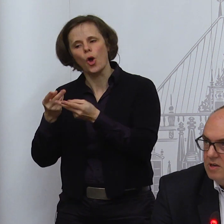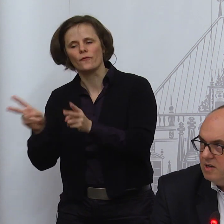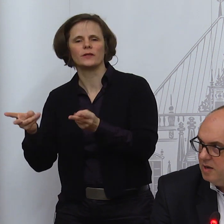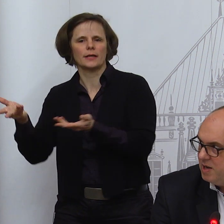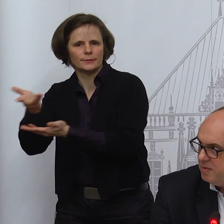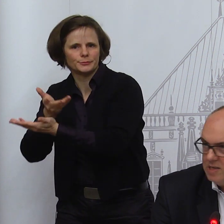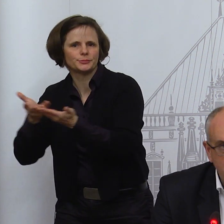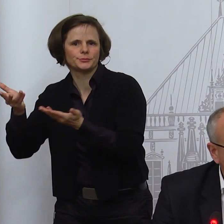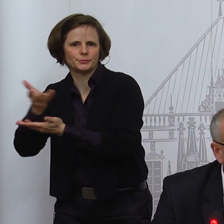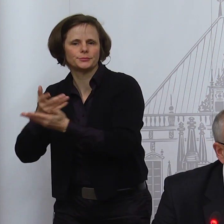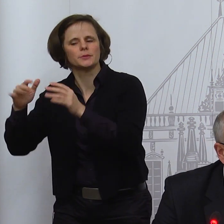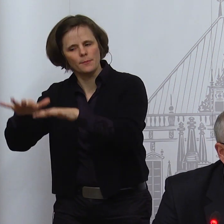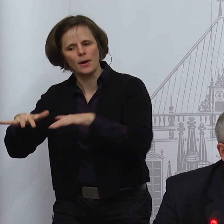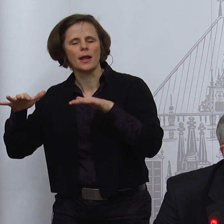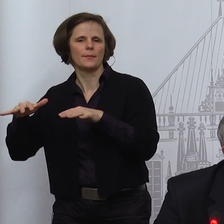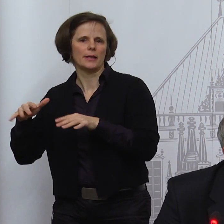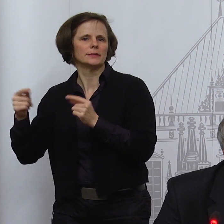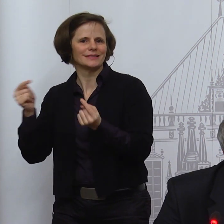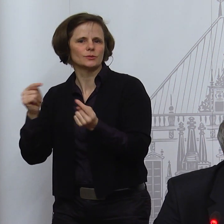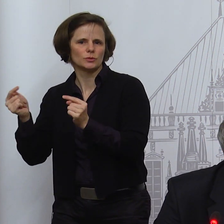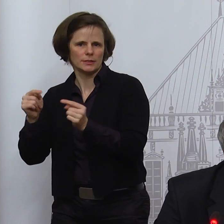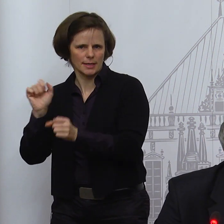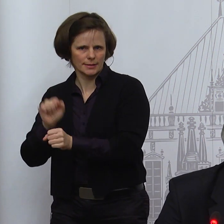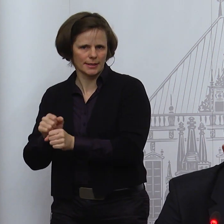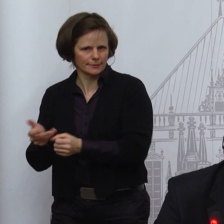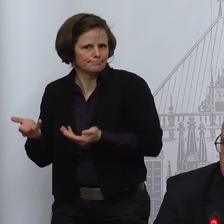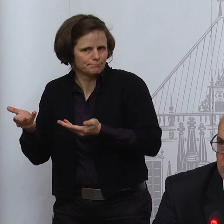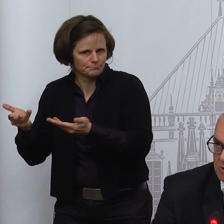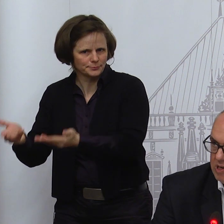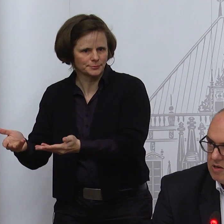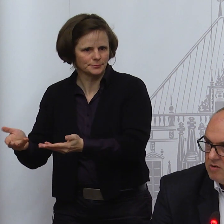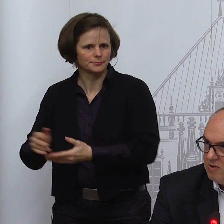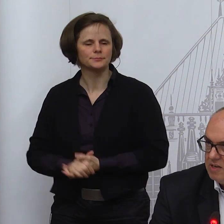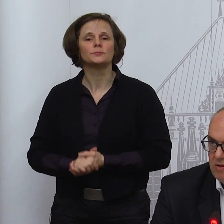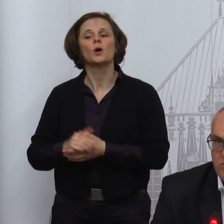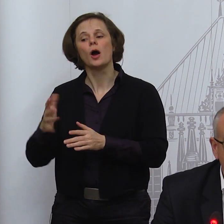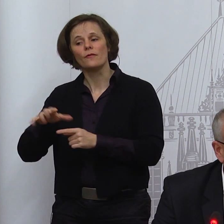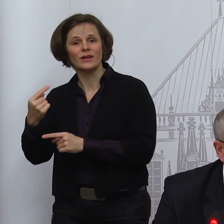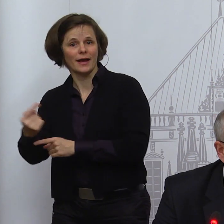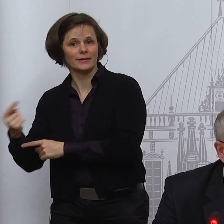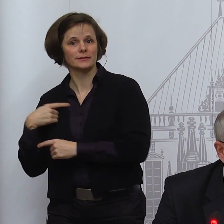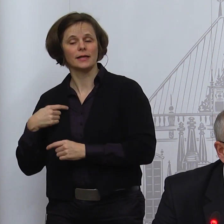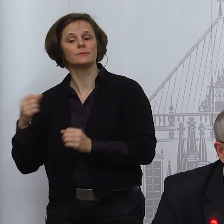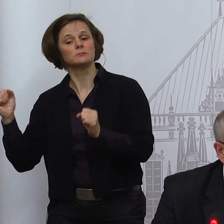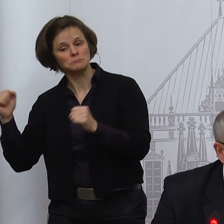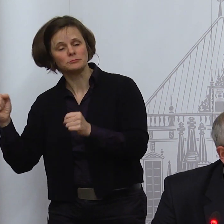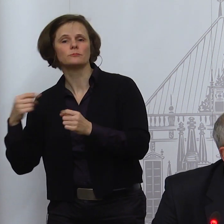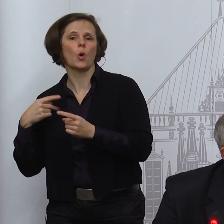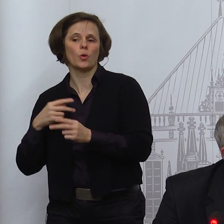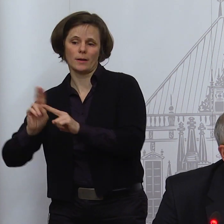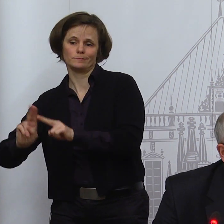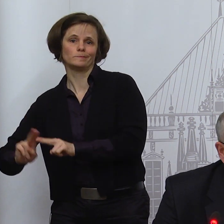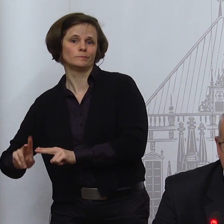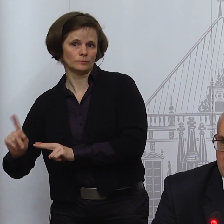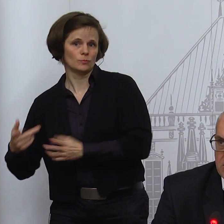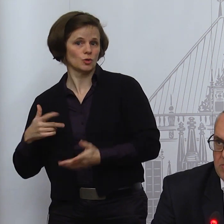gehört, im parlamentarischen Raum diskutiert wird, vielleicht so gebilligt oder vielleicht dann auch noch verändert wird. Ja, das ist